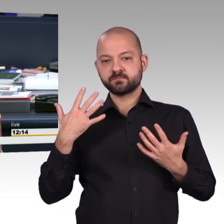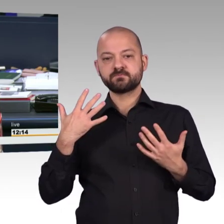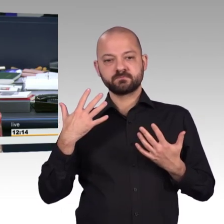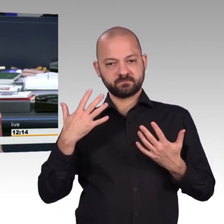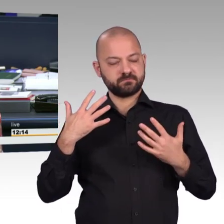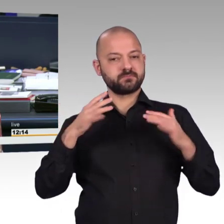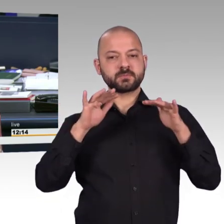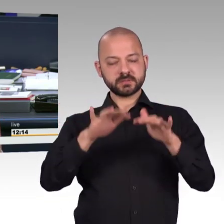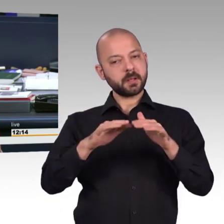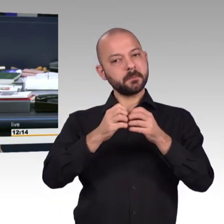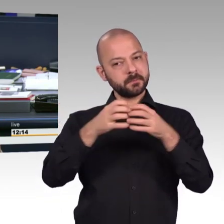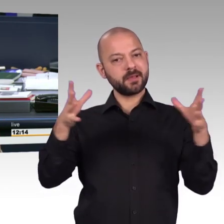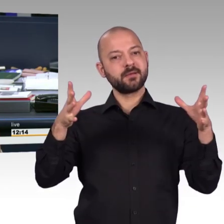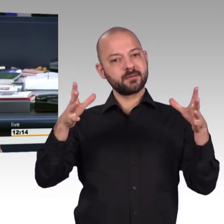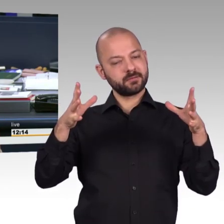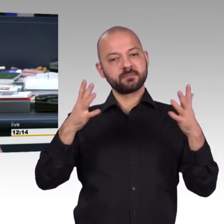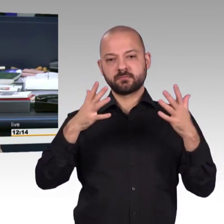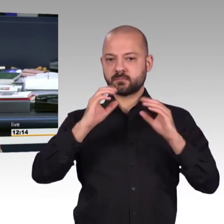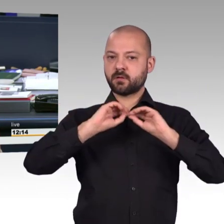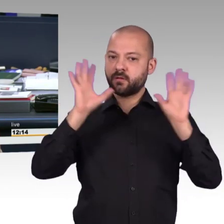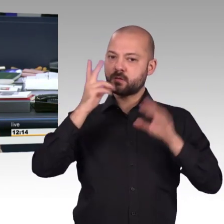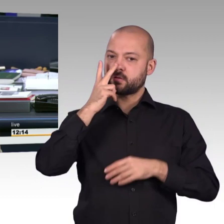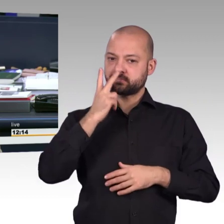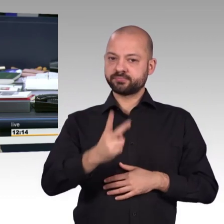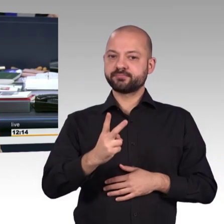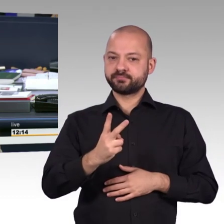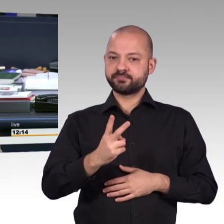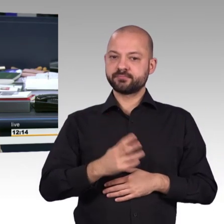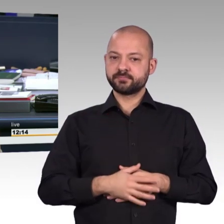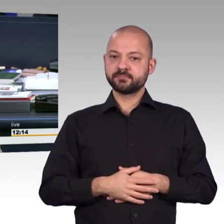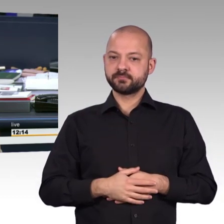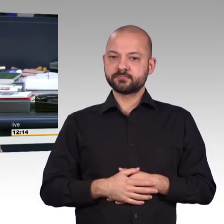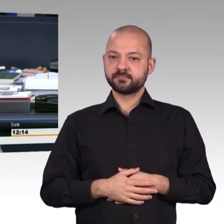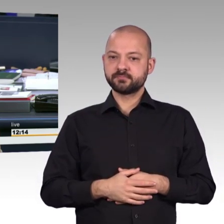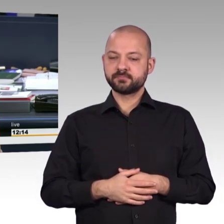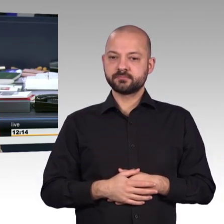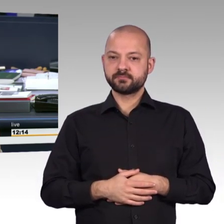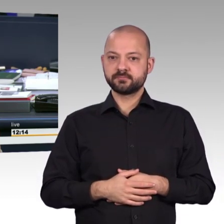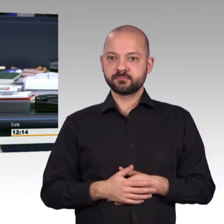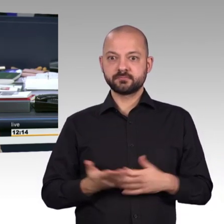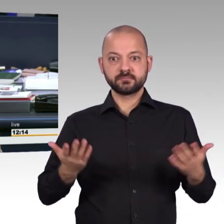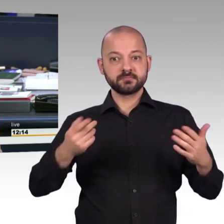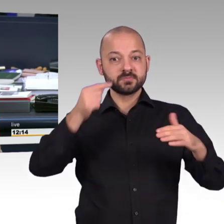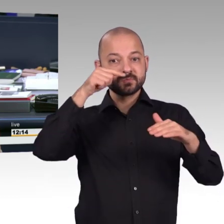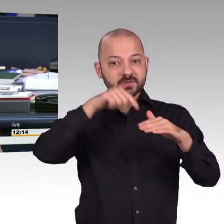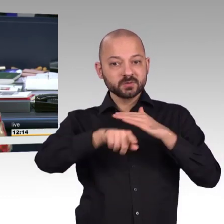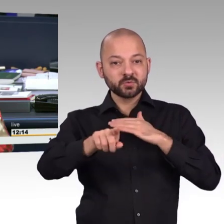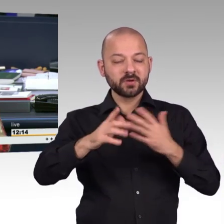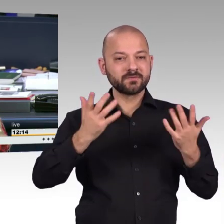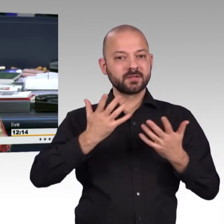Durch die rege Beteiligung der Kolleginnen und Kollegen von der Regierungsbank hat sich eine knappe Mehrheit ergeben.